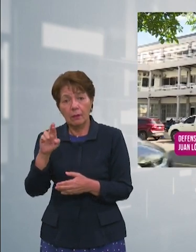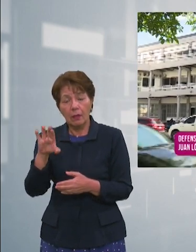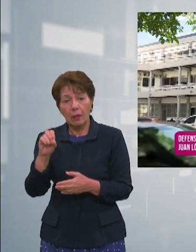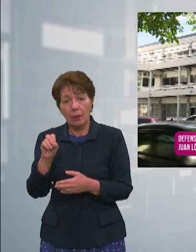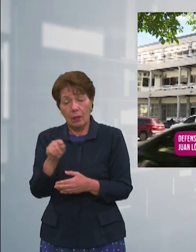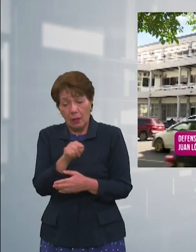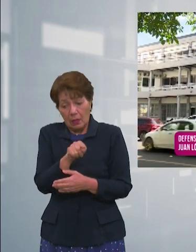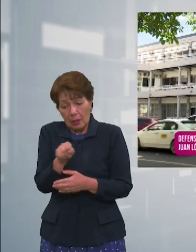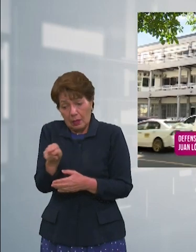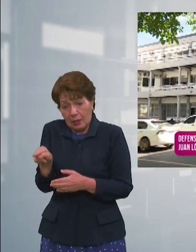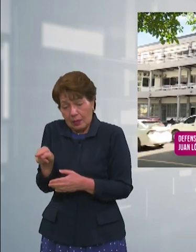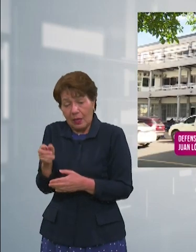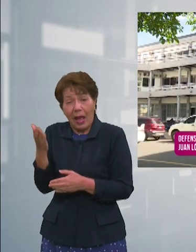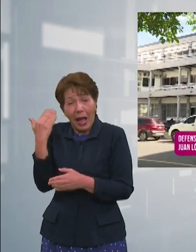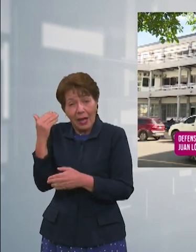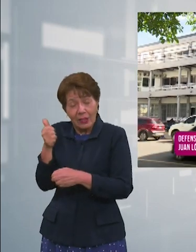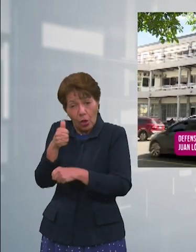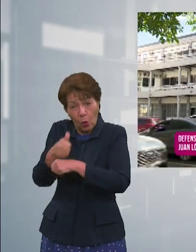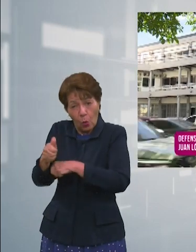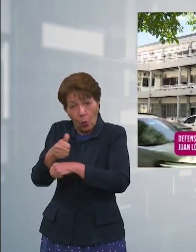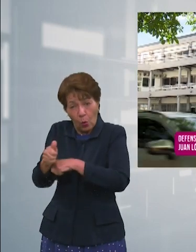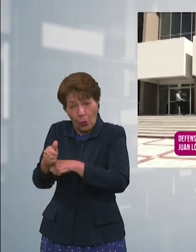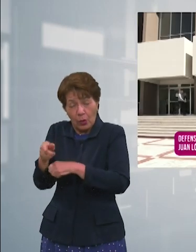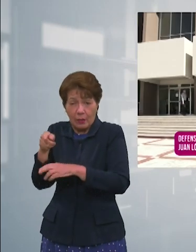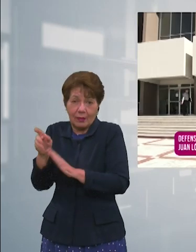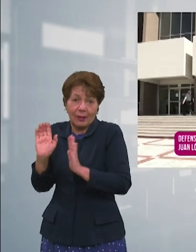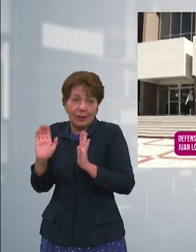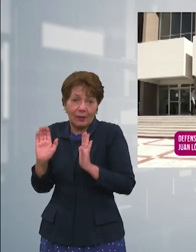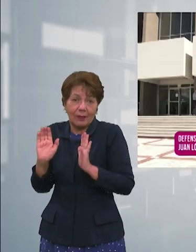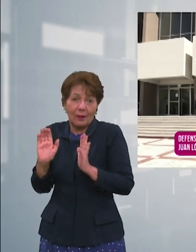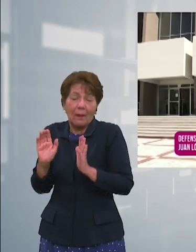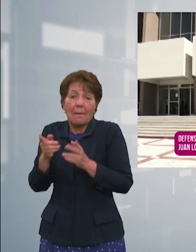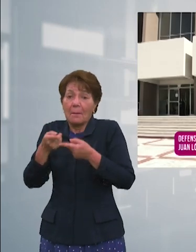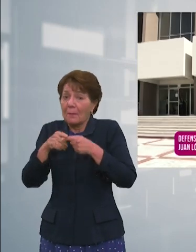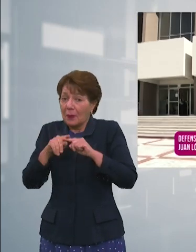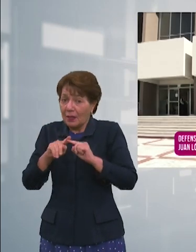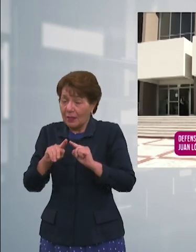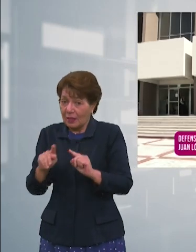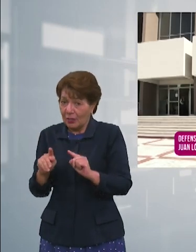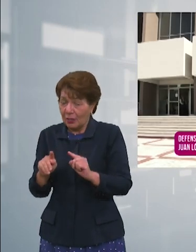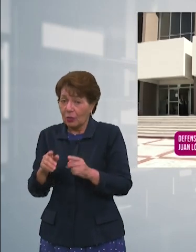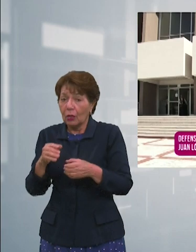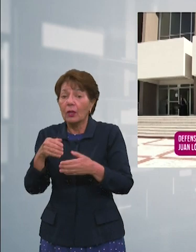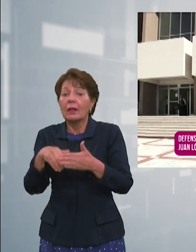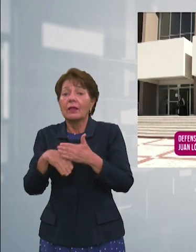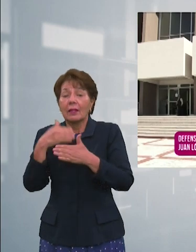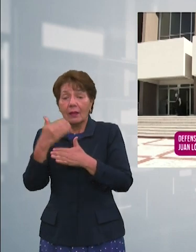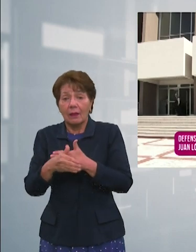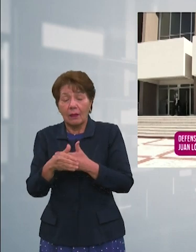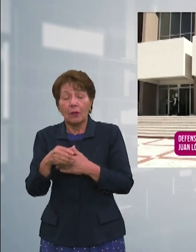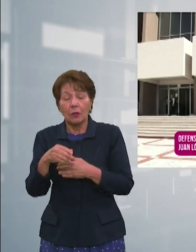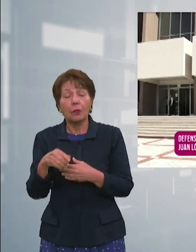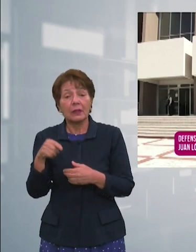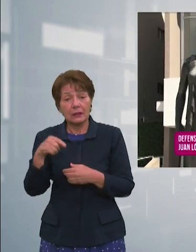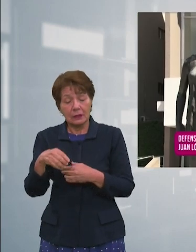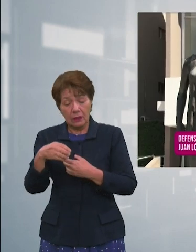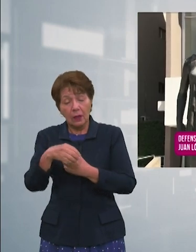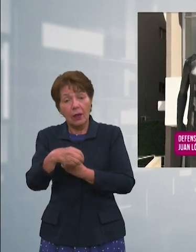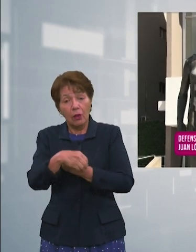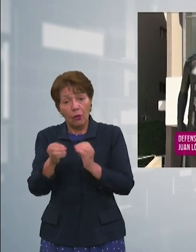acusados por la Fiscalía de varios delitos. No obstante, en las últimas horas la Corte Suprema de Justicia declaró con